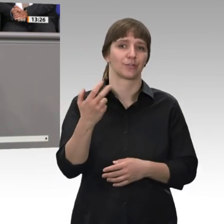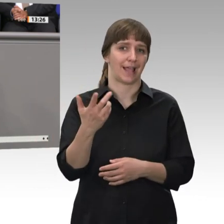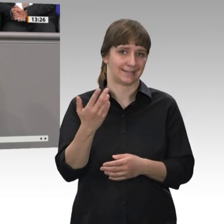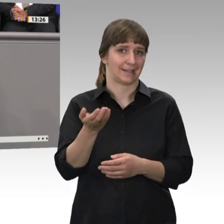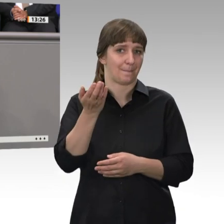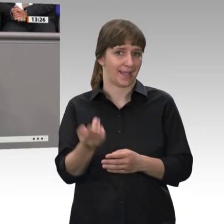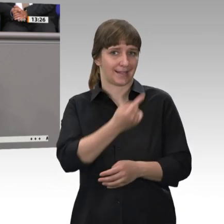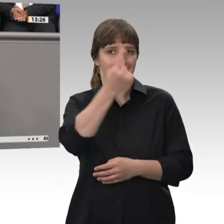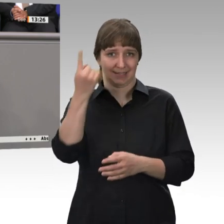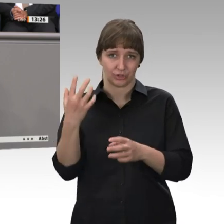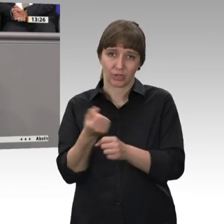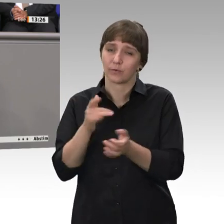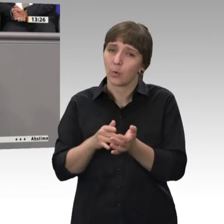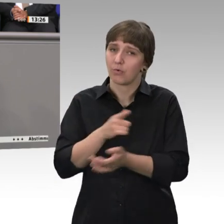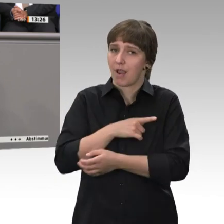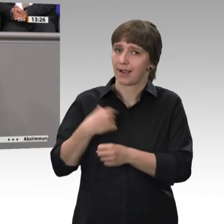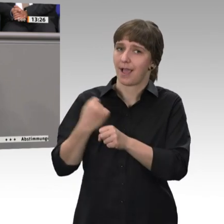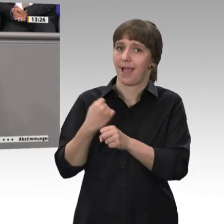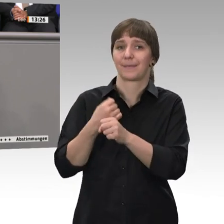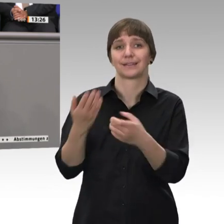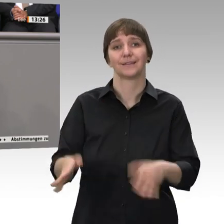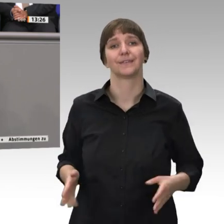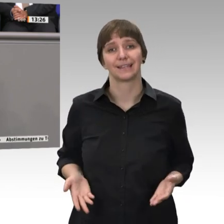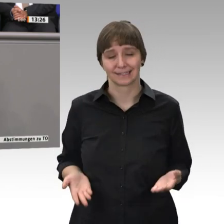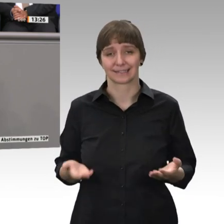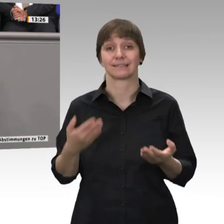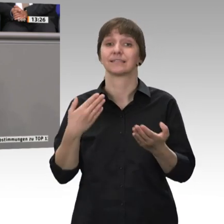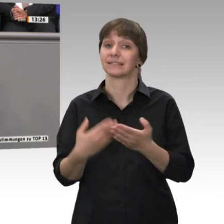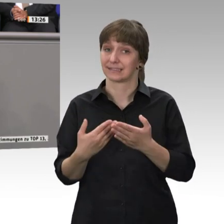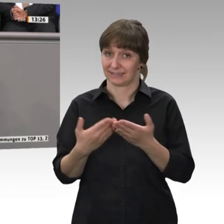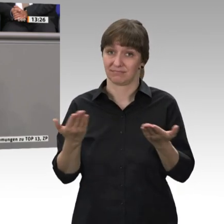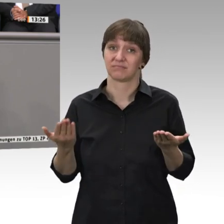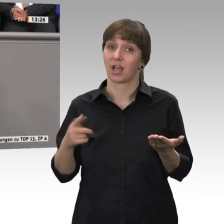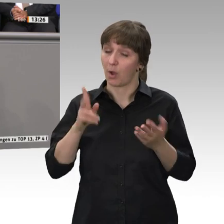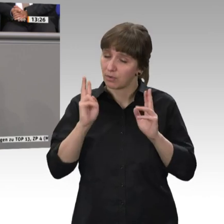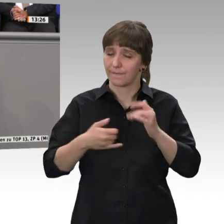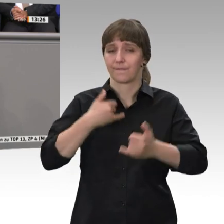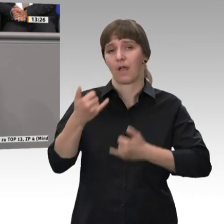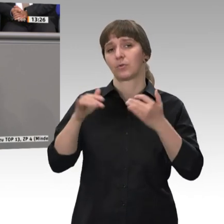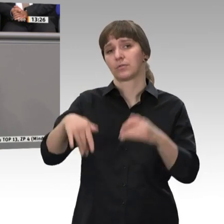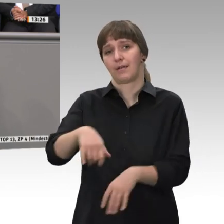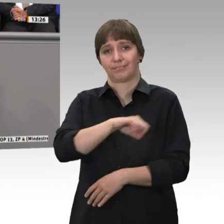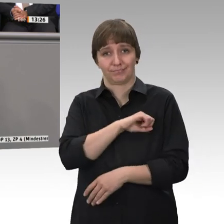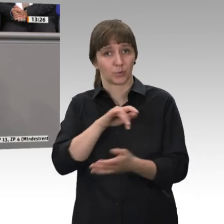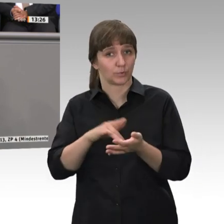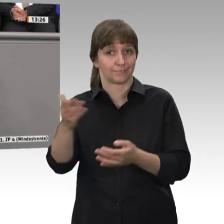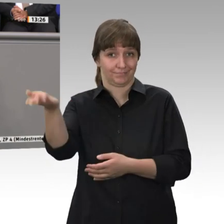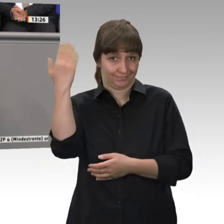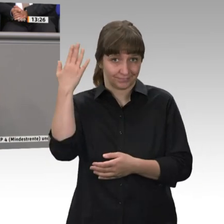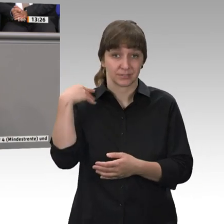sie eben länger gearbeitet haben. Insbesondere davon profitieren auch die Frauen, weil im Osten damals nach der Geburt von Kindern ein